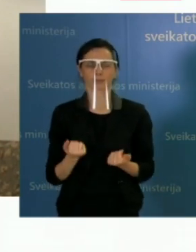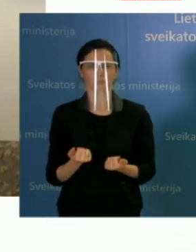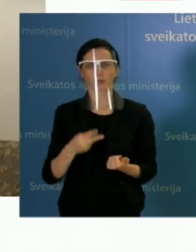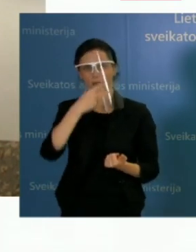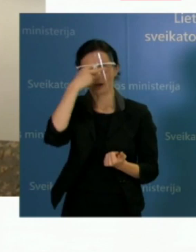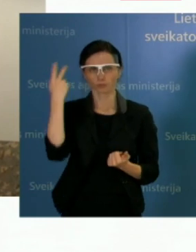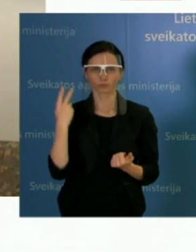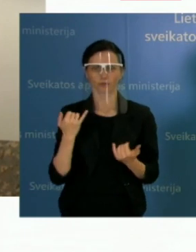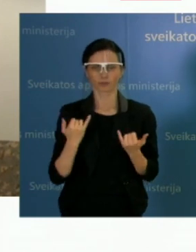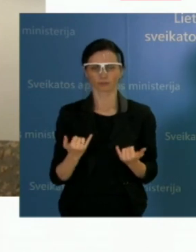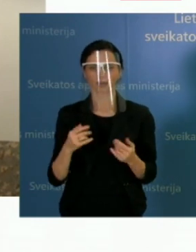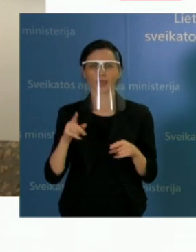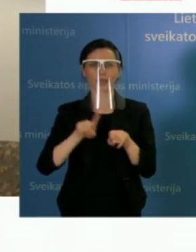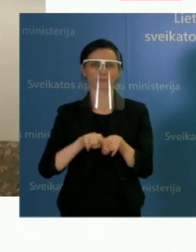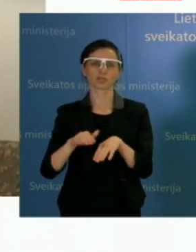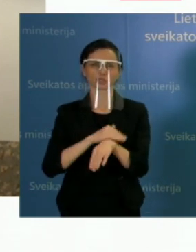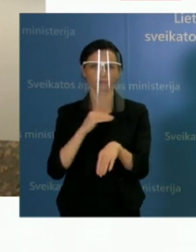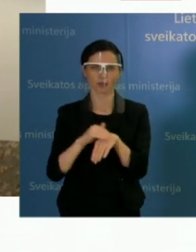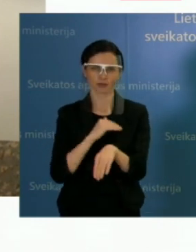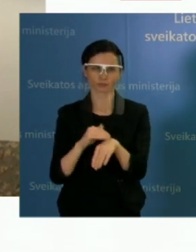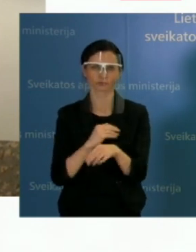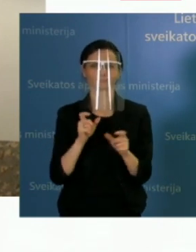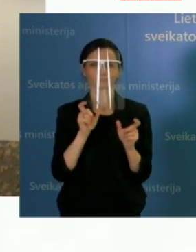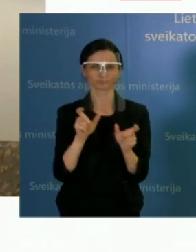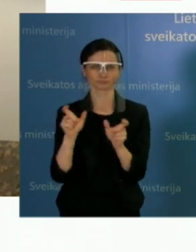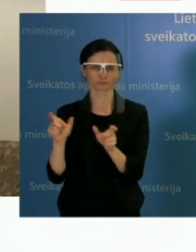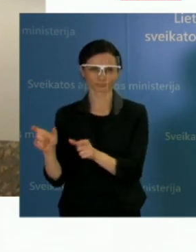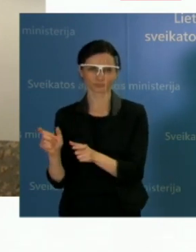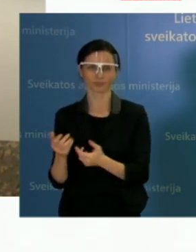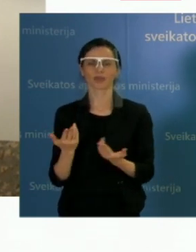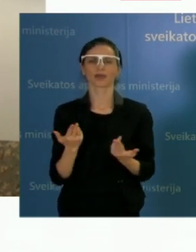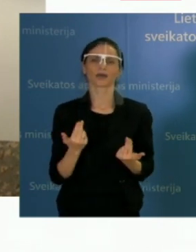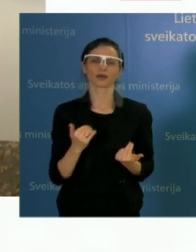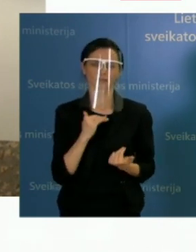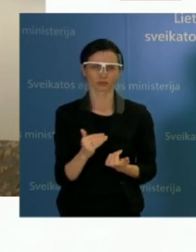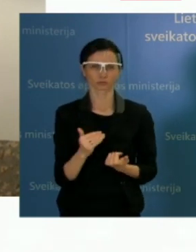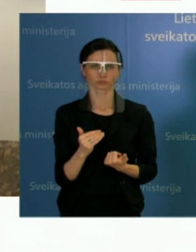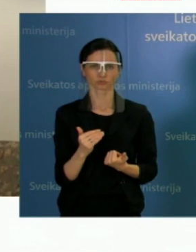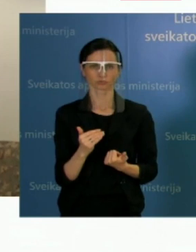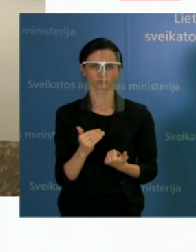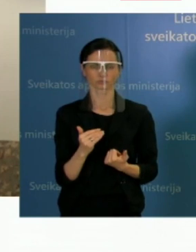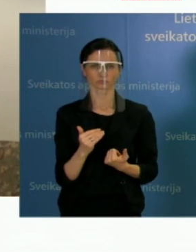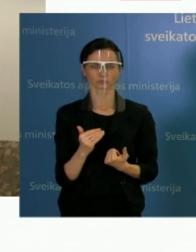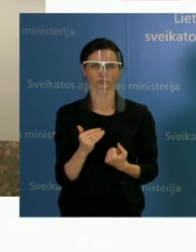išvenius, ribojimus visuomenės gyvenimui. Prioritetas, žinoma, yra turbūt